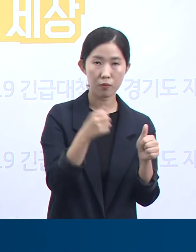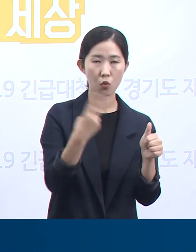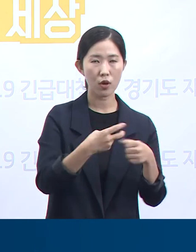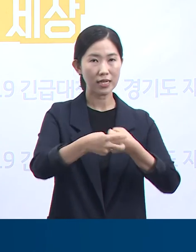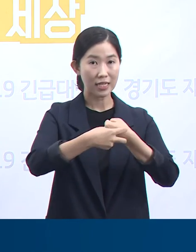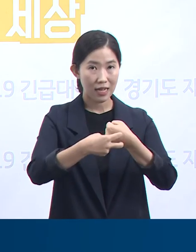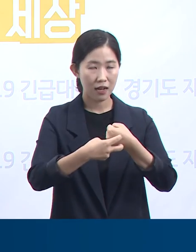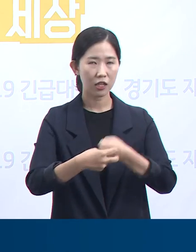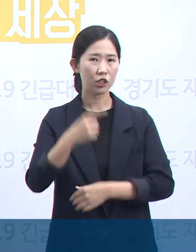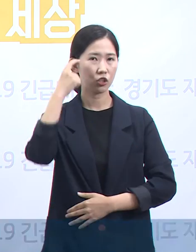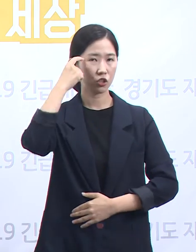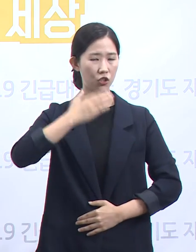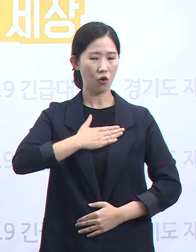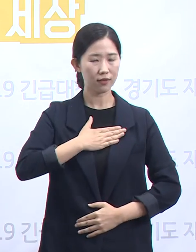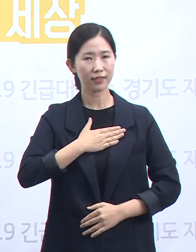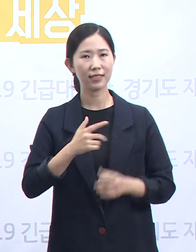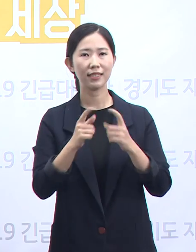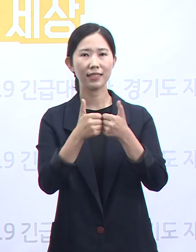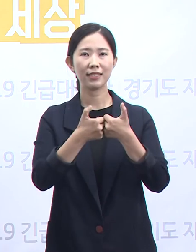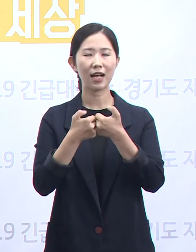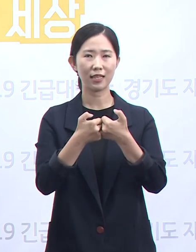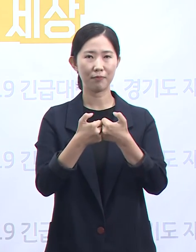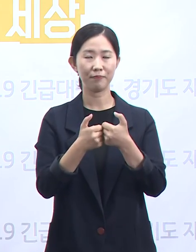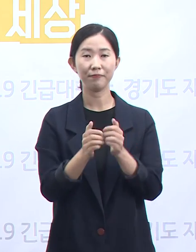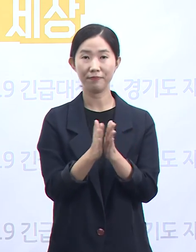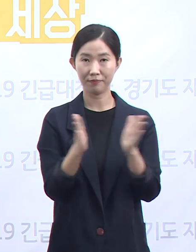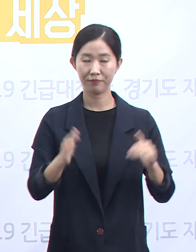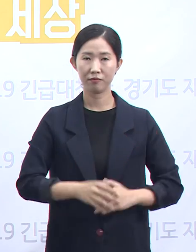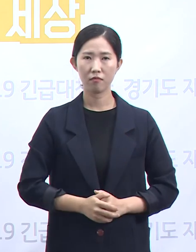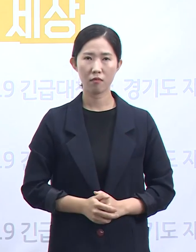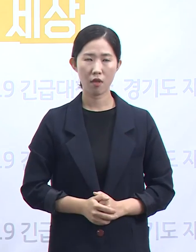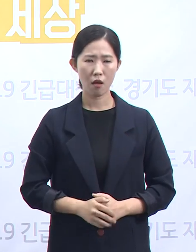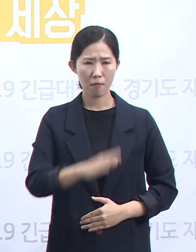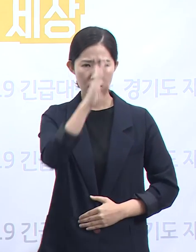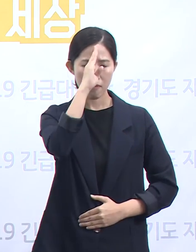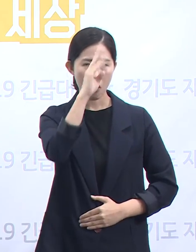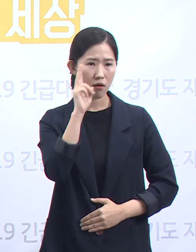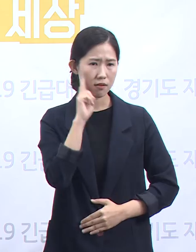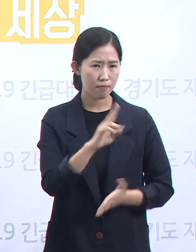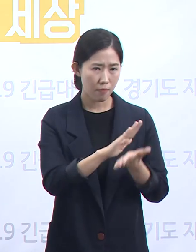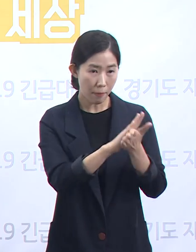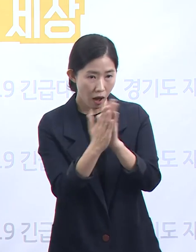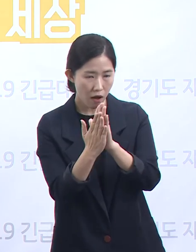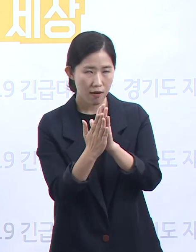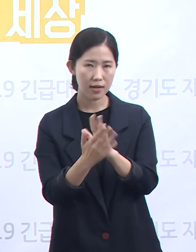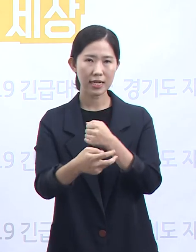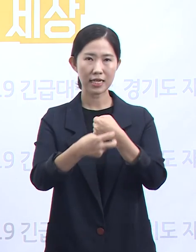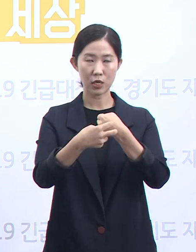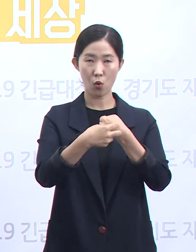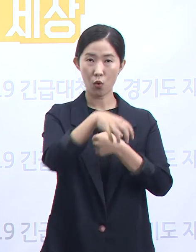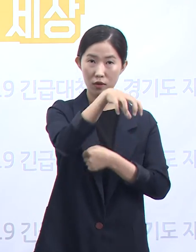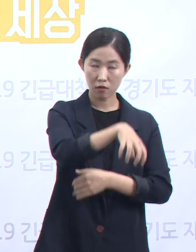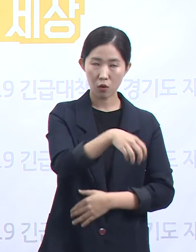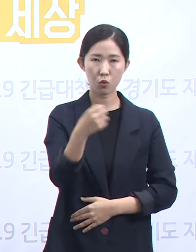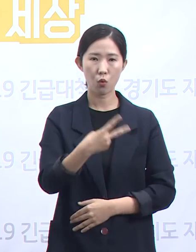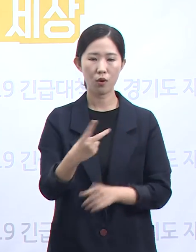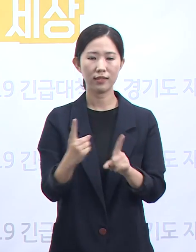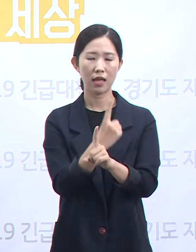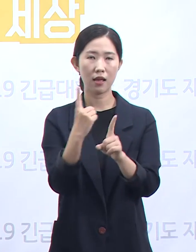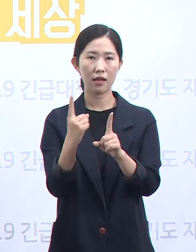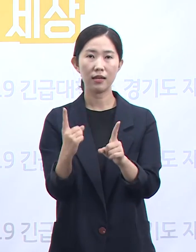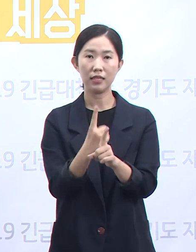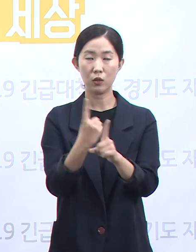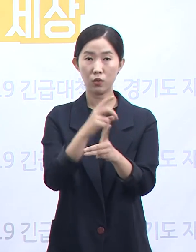상담을 실시합니다. 환자의 중증도가 변화할 경우에는 의료기관 및 생활치료센터에 우선순위를